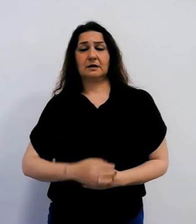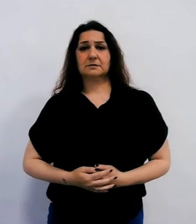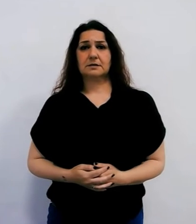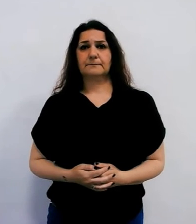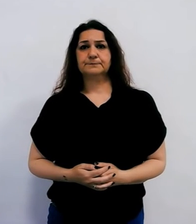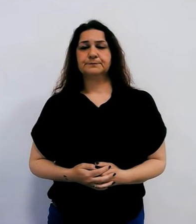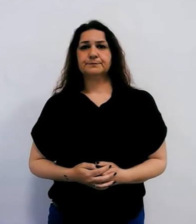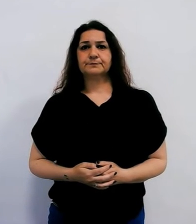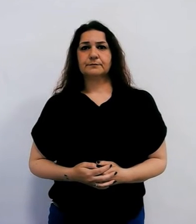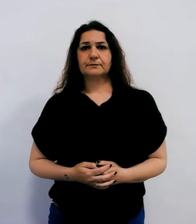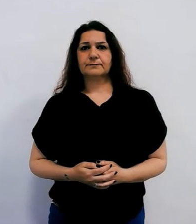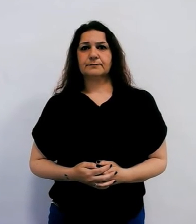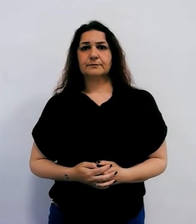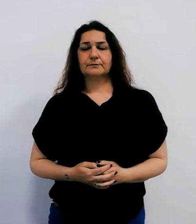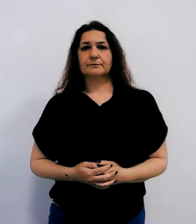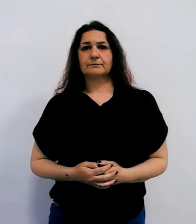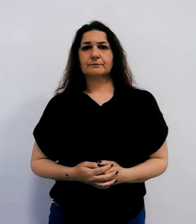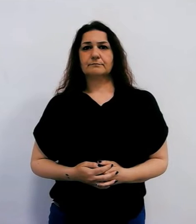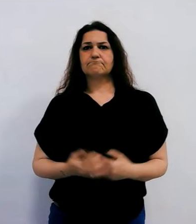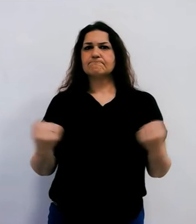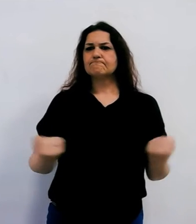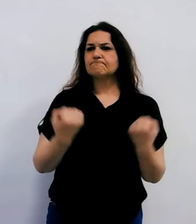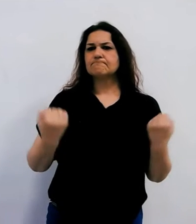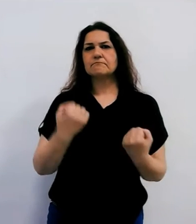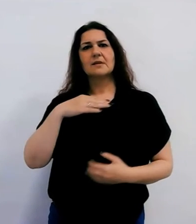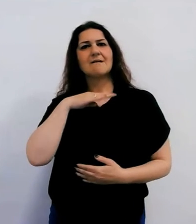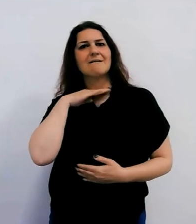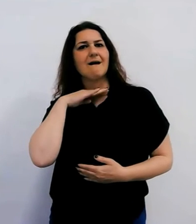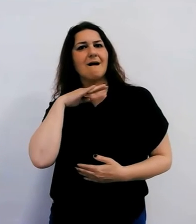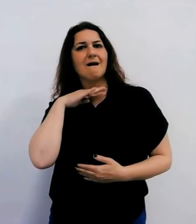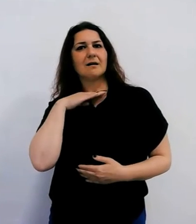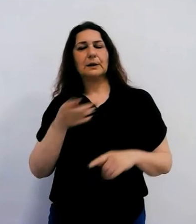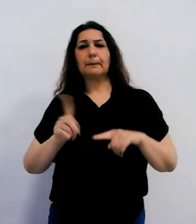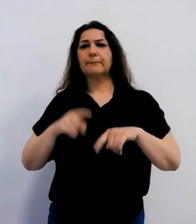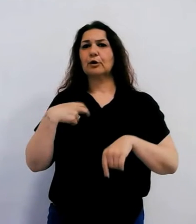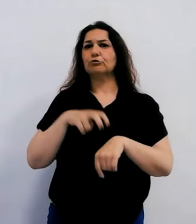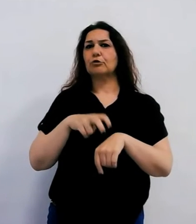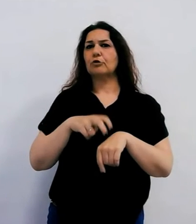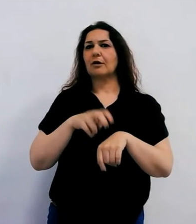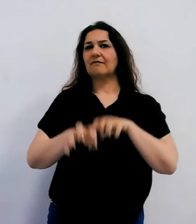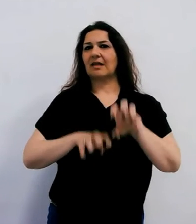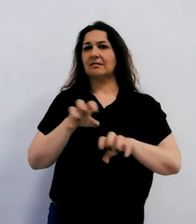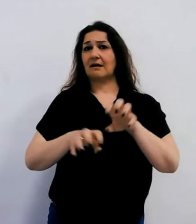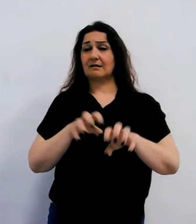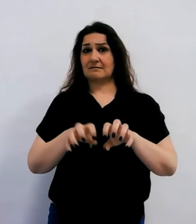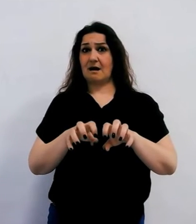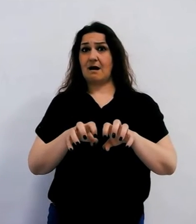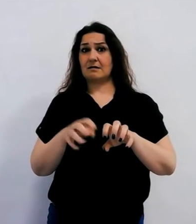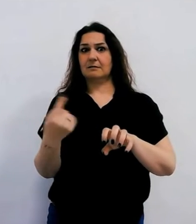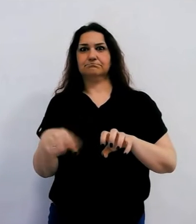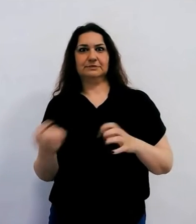Allevatori di razze canine e medici veterinari, e siamo così alla cronaca,